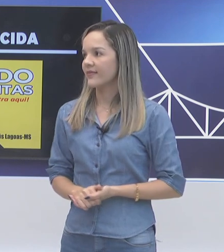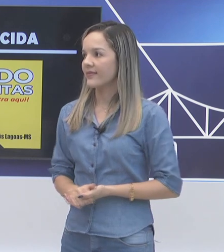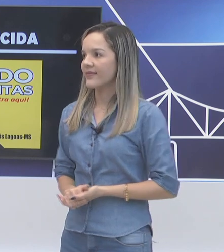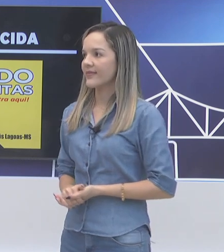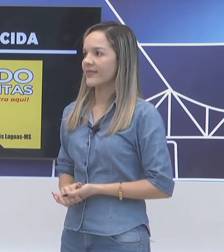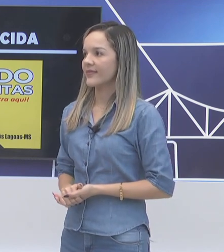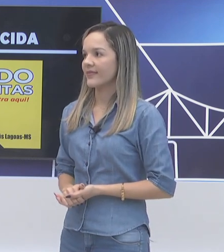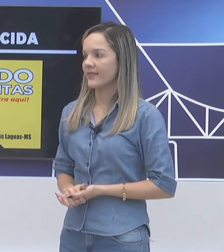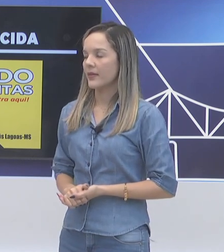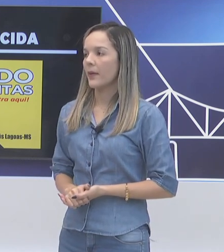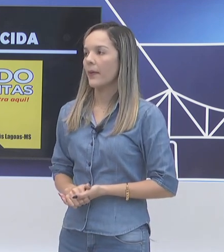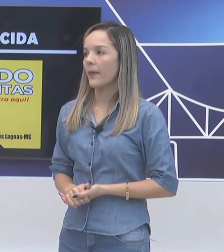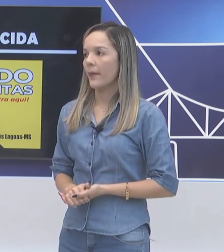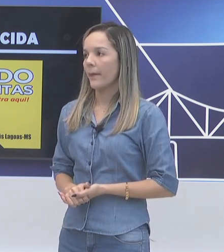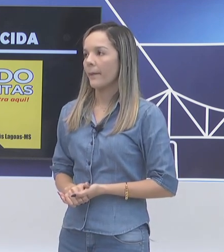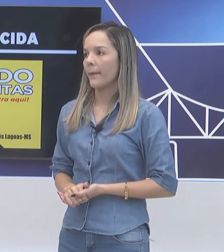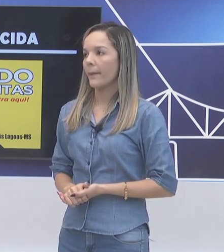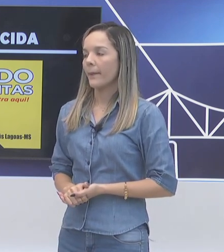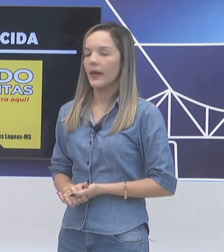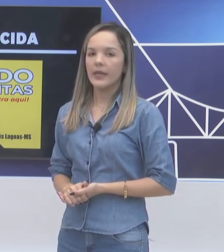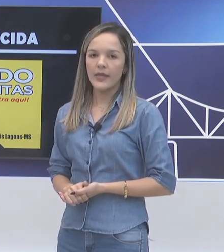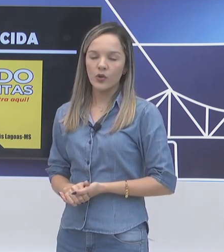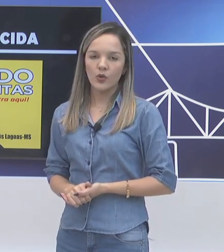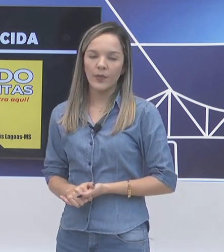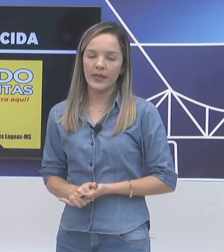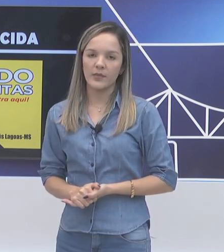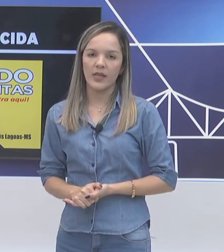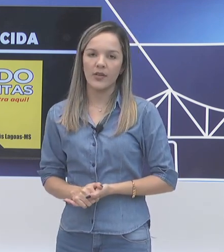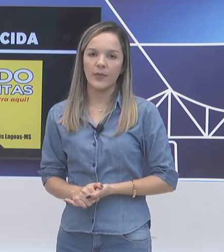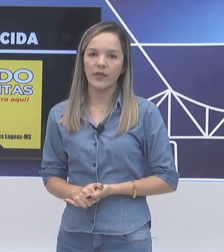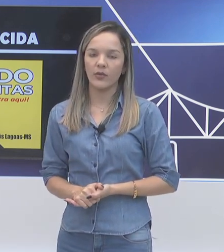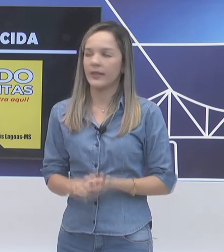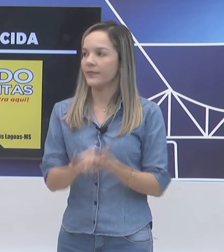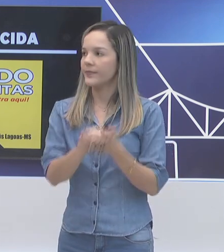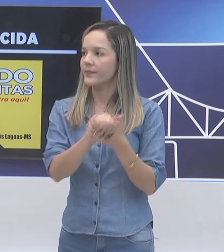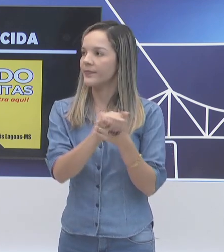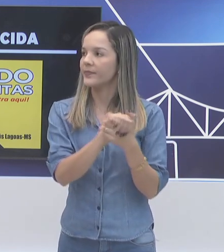fica tranquila para buscar aí a sua lata de tinta. Isso mesmo, Israel Espíndola. Viu? Viu?